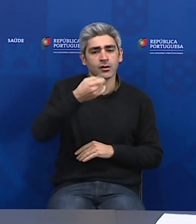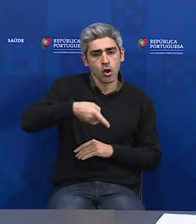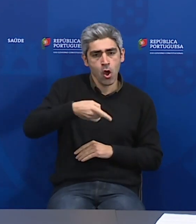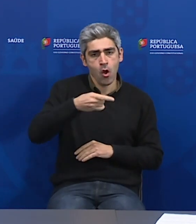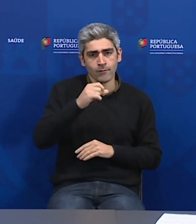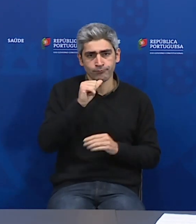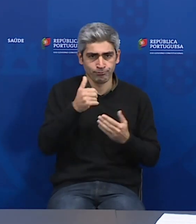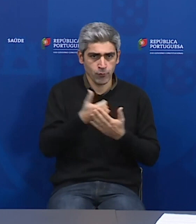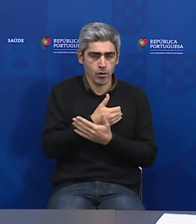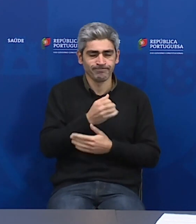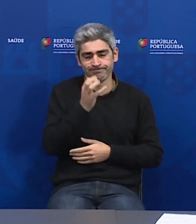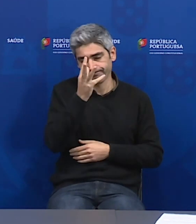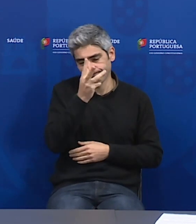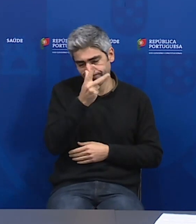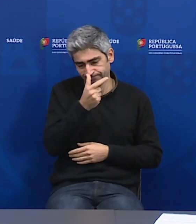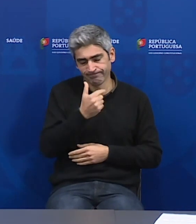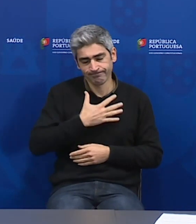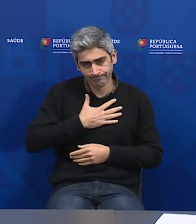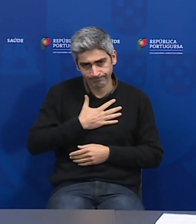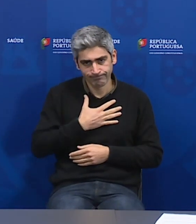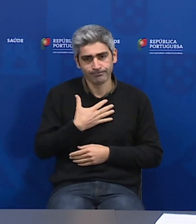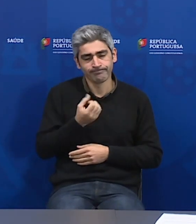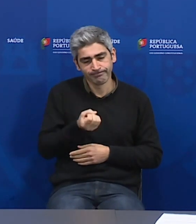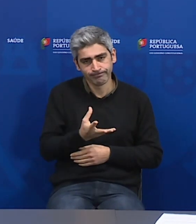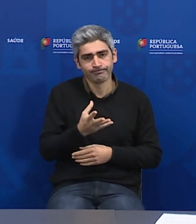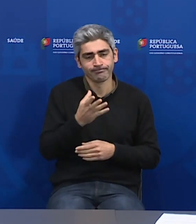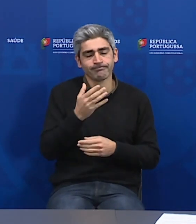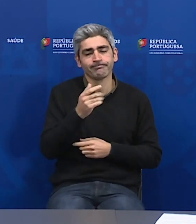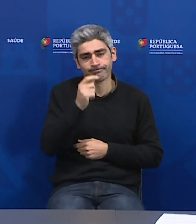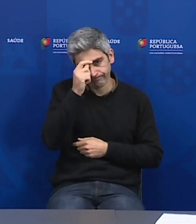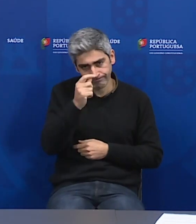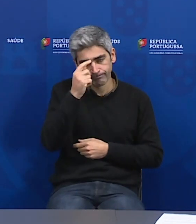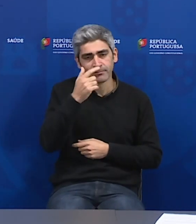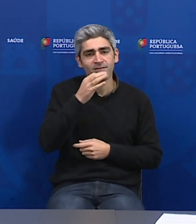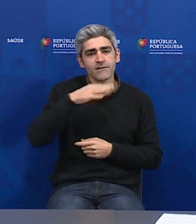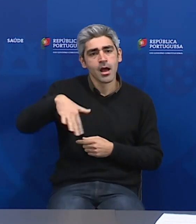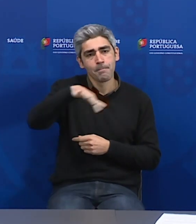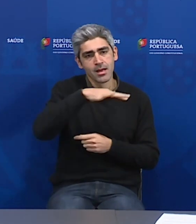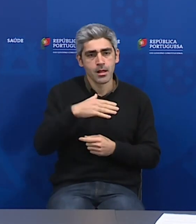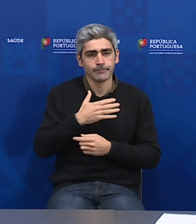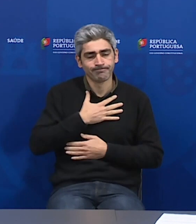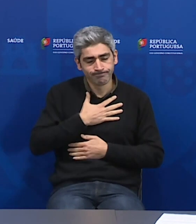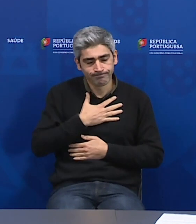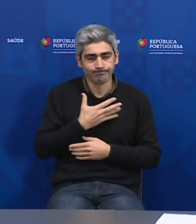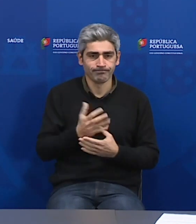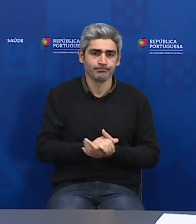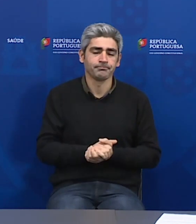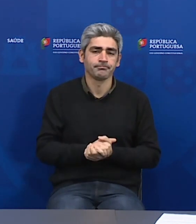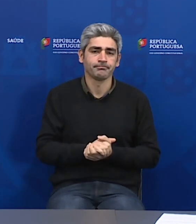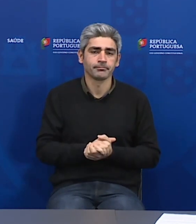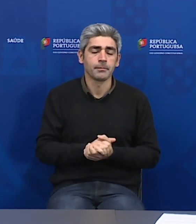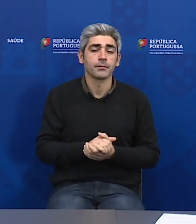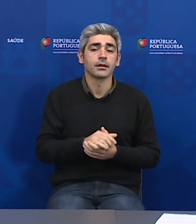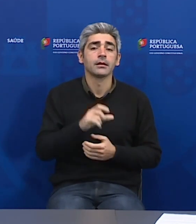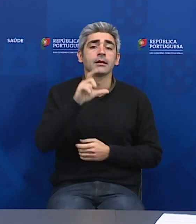lamentamos e expressamos sentidas condolências às respectivas famílias. E,